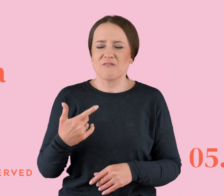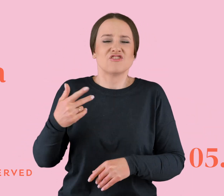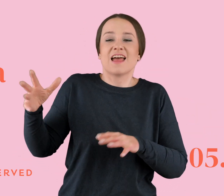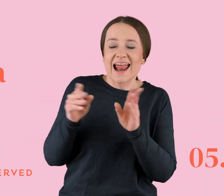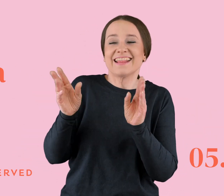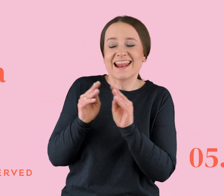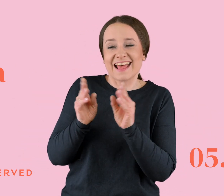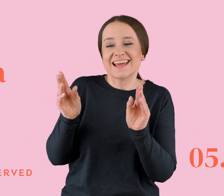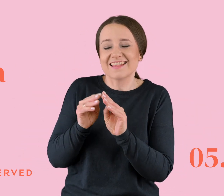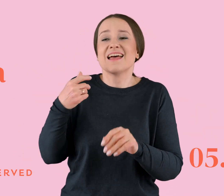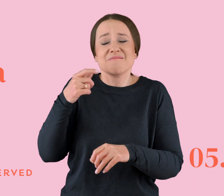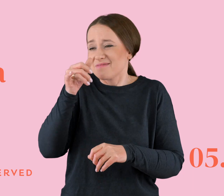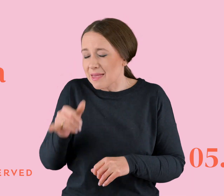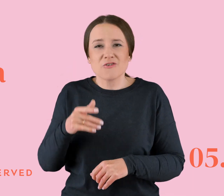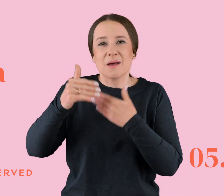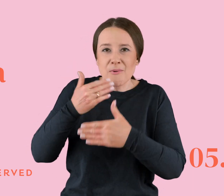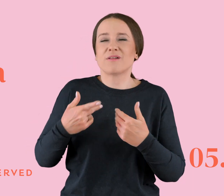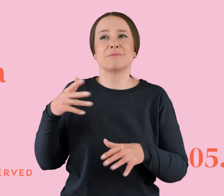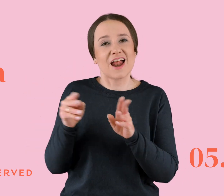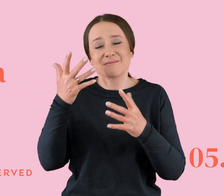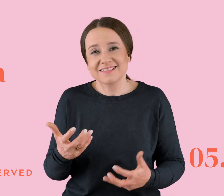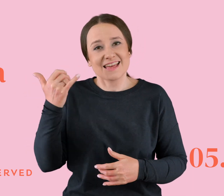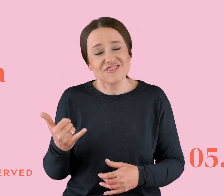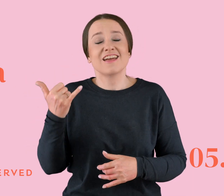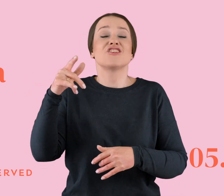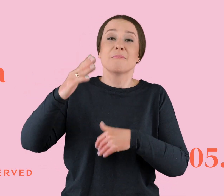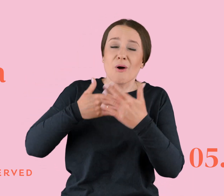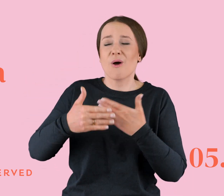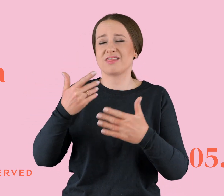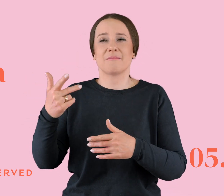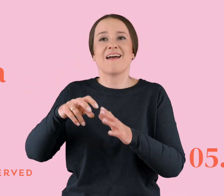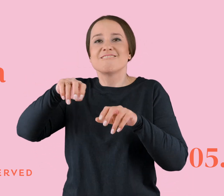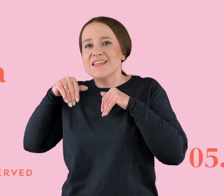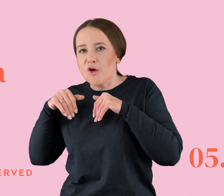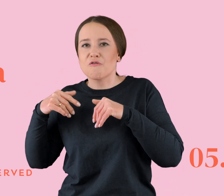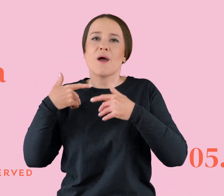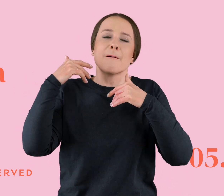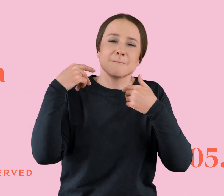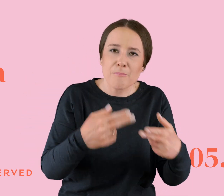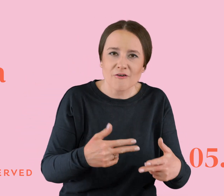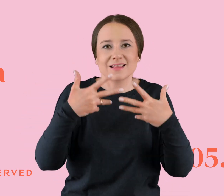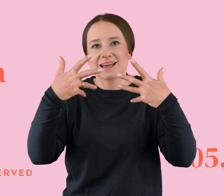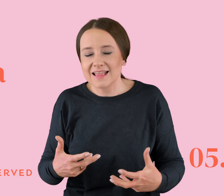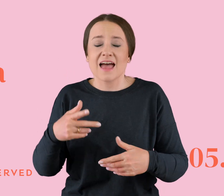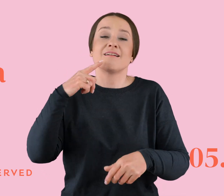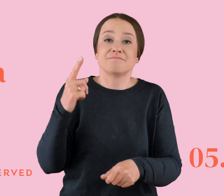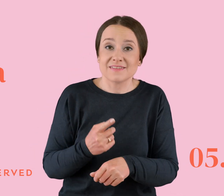chcę mieć ze mną dzieci, potem na wycofywaniu się z powrotem i kolejnym robieniu mi z mózgu gąbki, postanowiłem zorganizować nam wypad na domek.